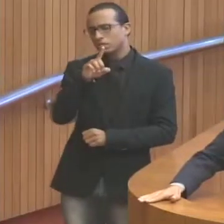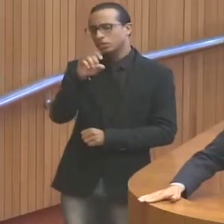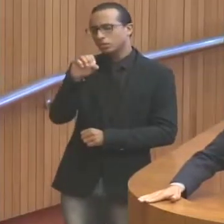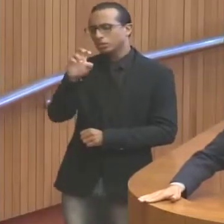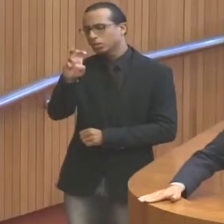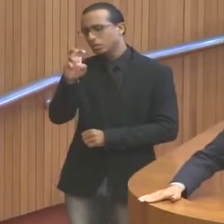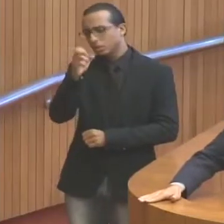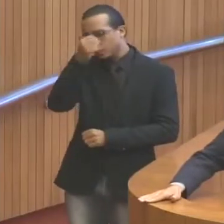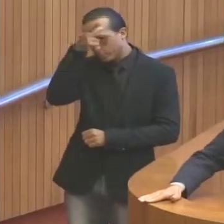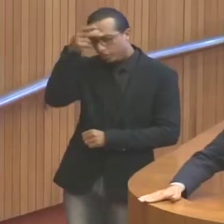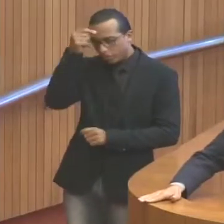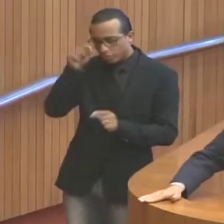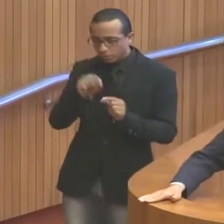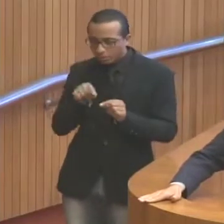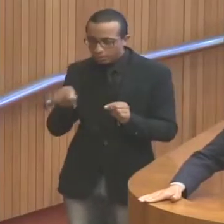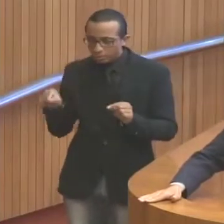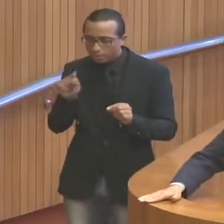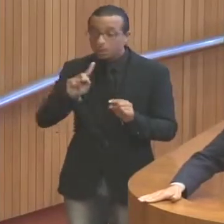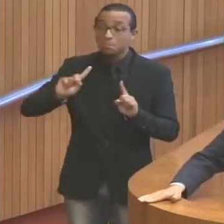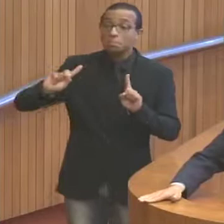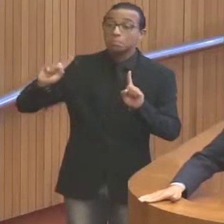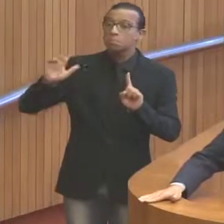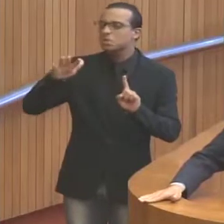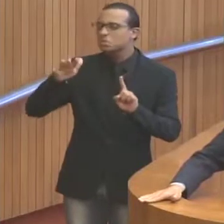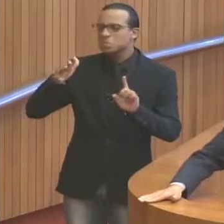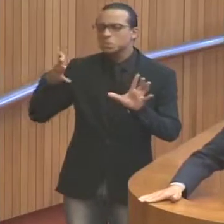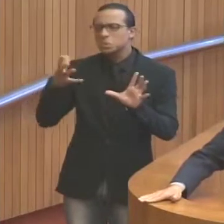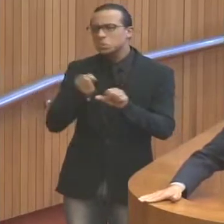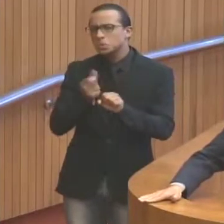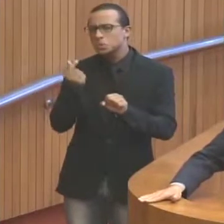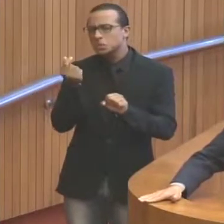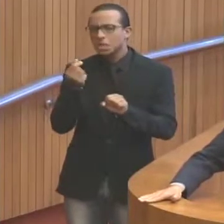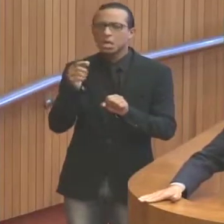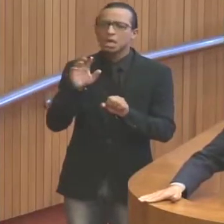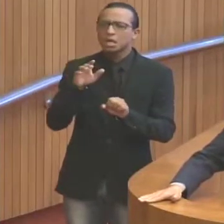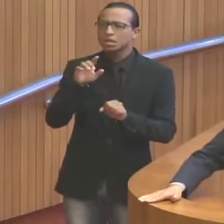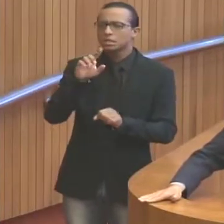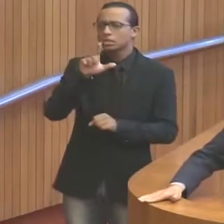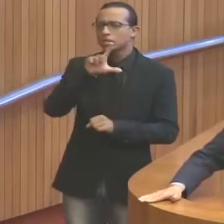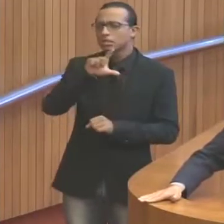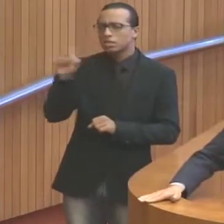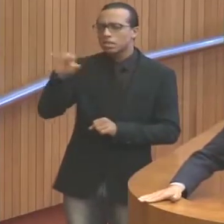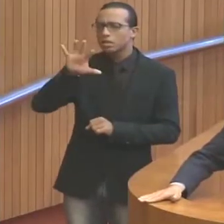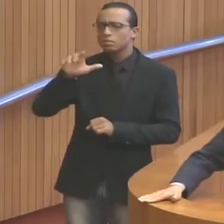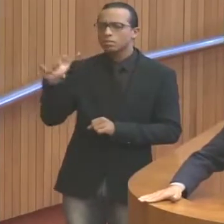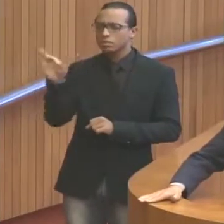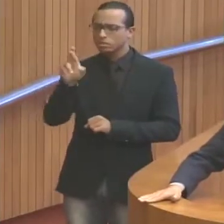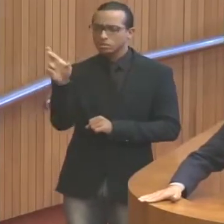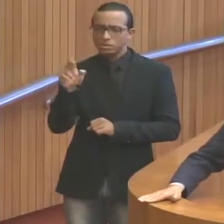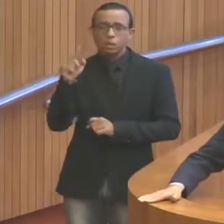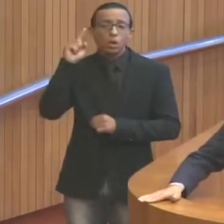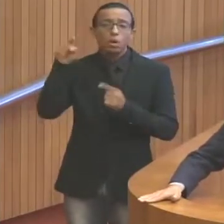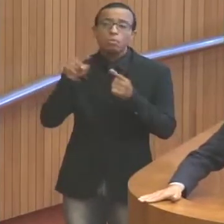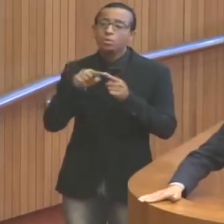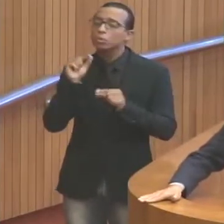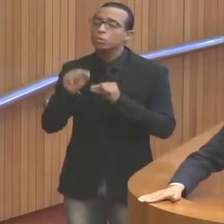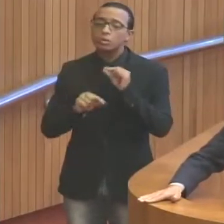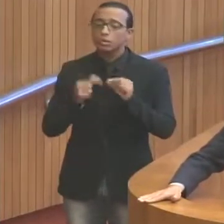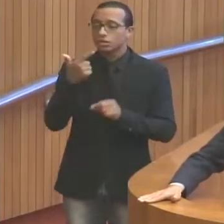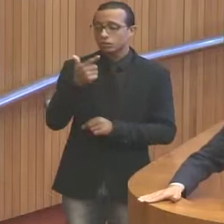mais de 100 milhões de reais, com o objetivo de beneficiar 25